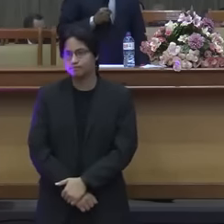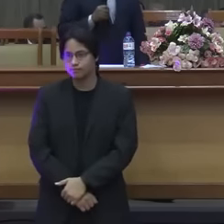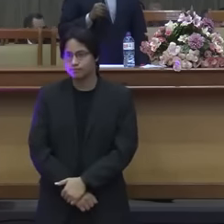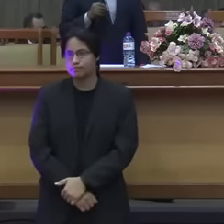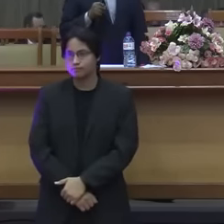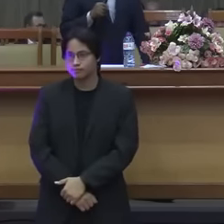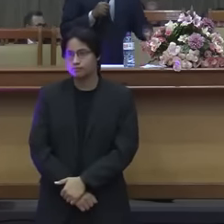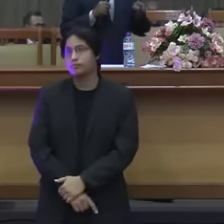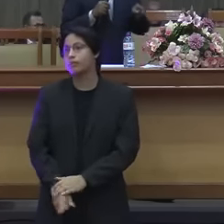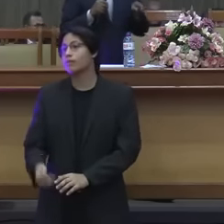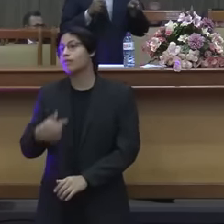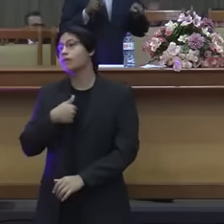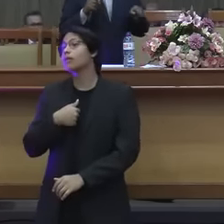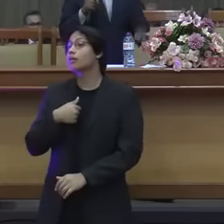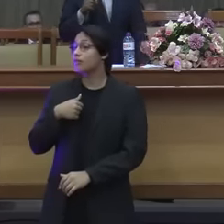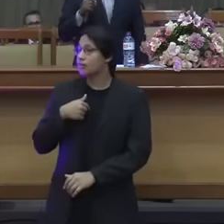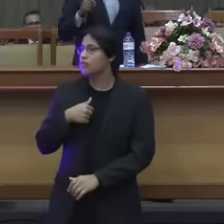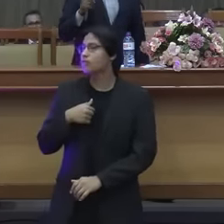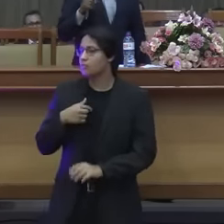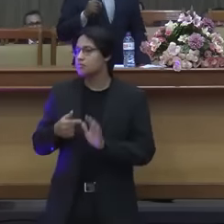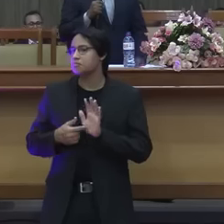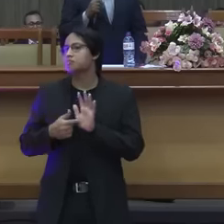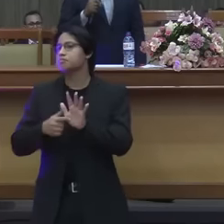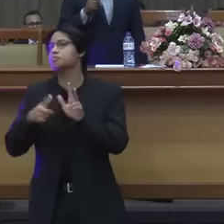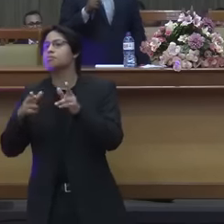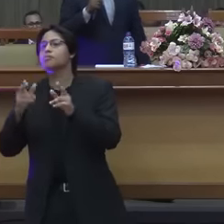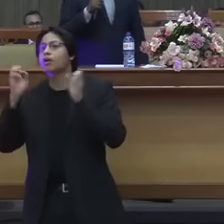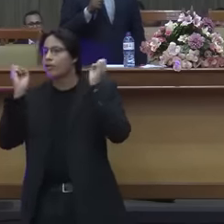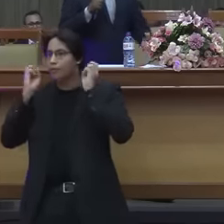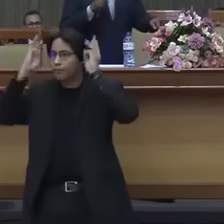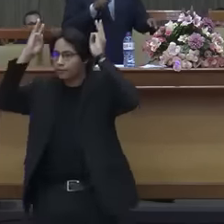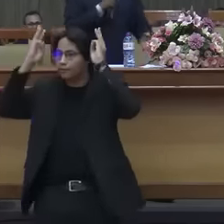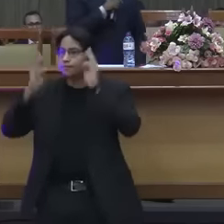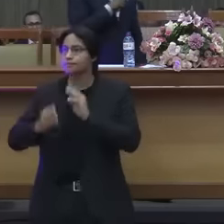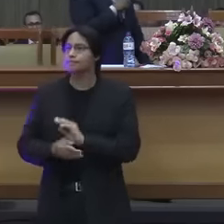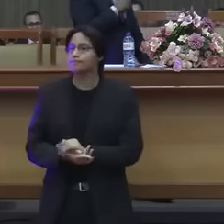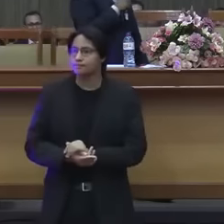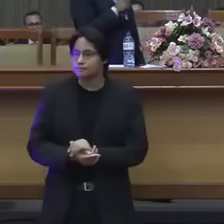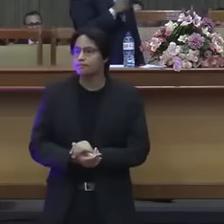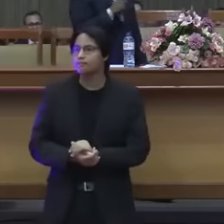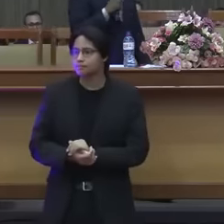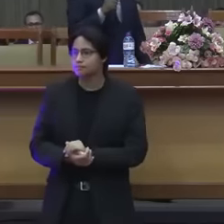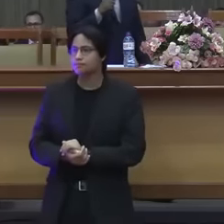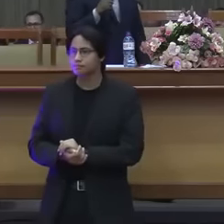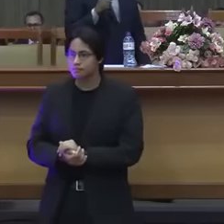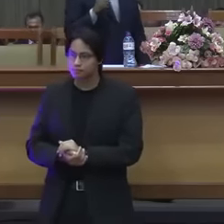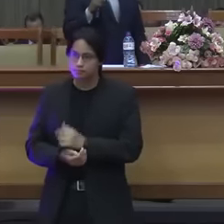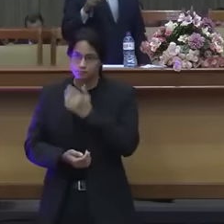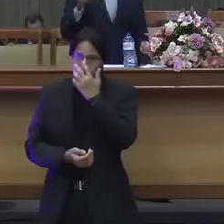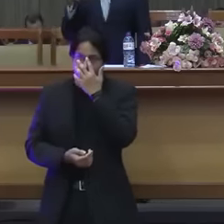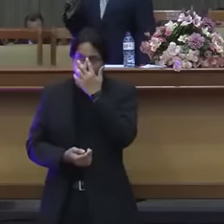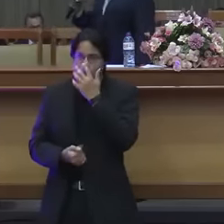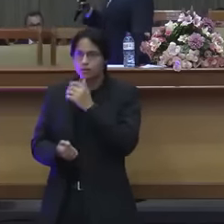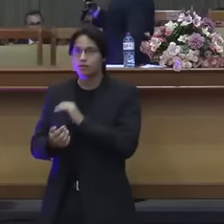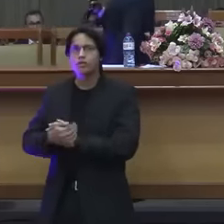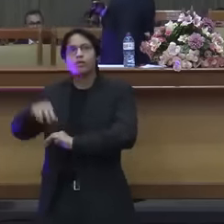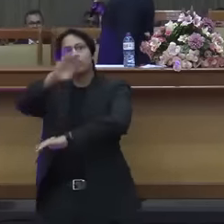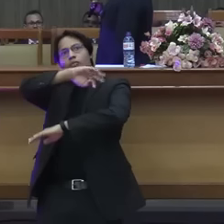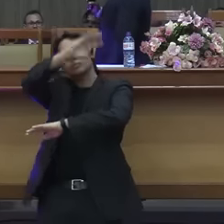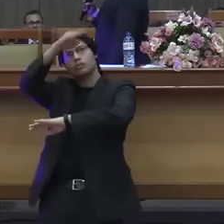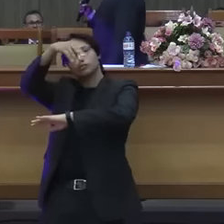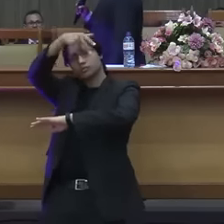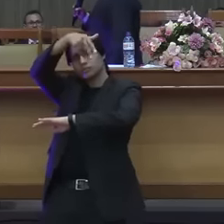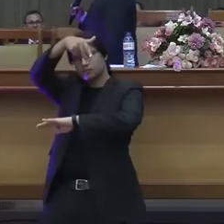e eu vou fazer aqui como Moisés viu pastor Antônio Calma vou fazer como Moisés quando ele desceu do monte